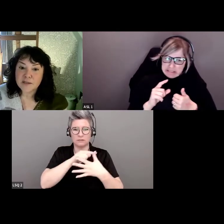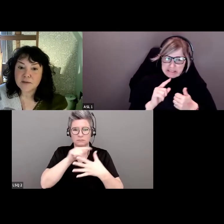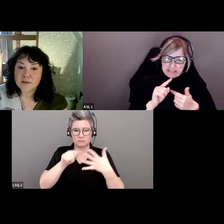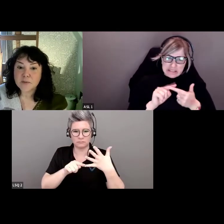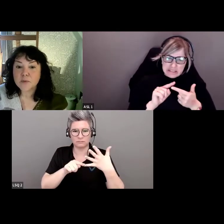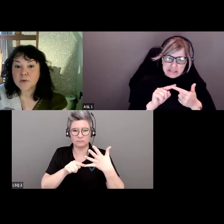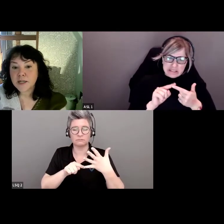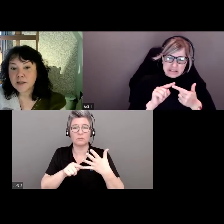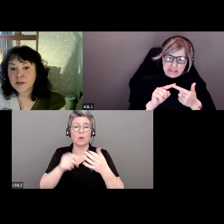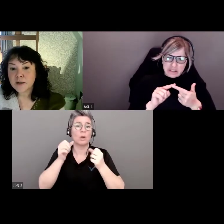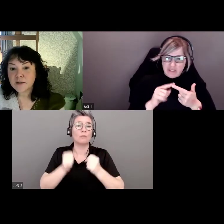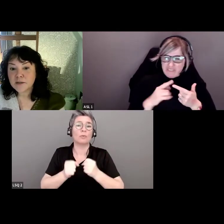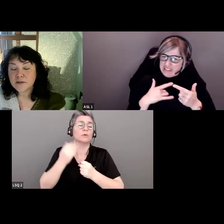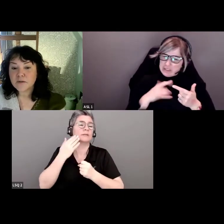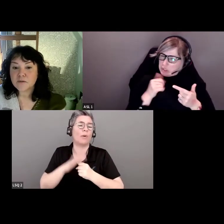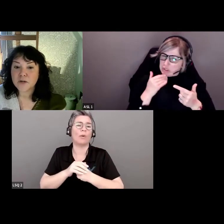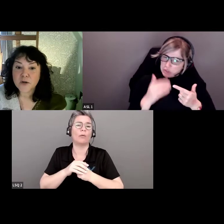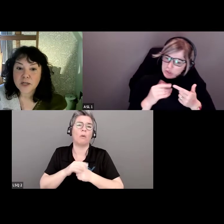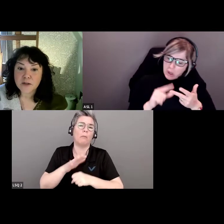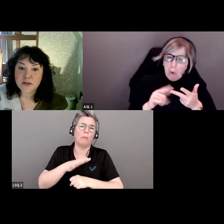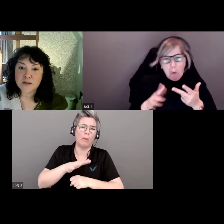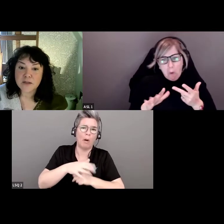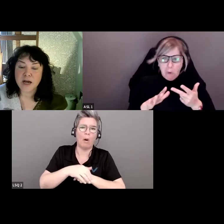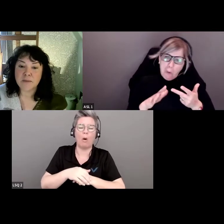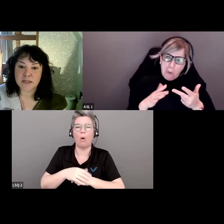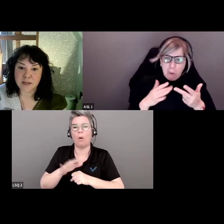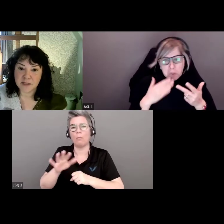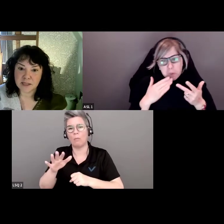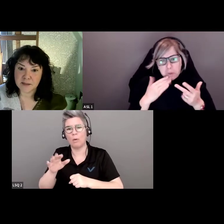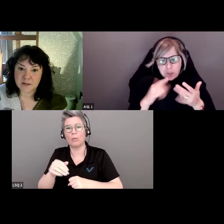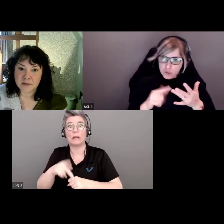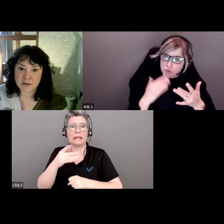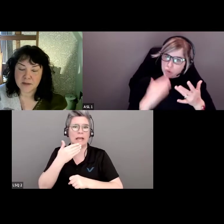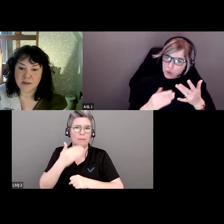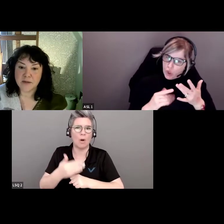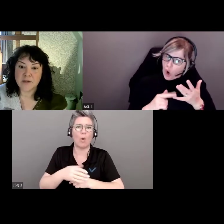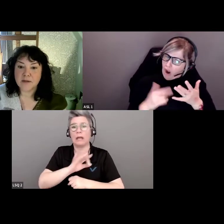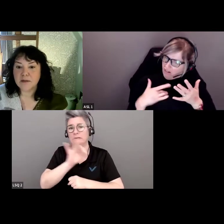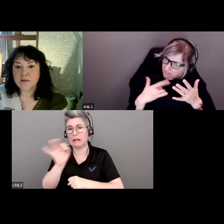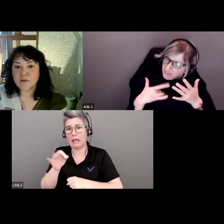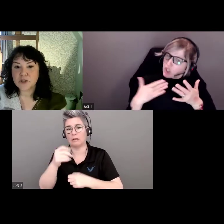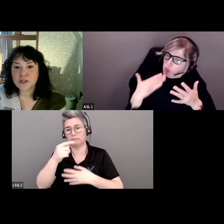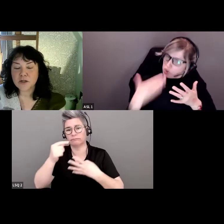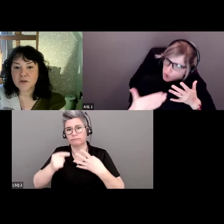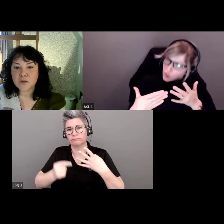Alors, ça peut être, je ne sais pas, pas très bon, plutôt bon, très bon et excellent.